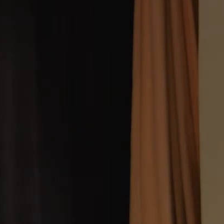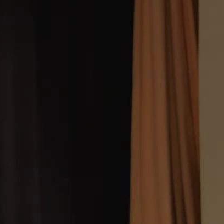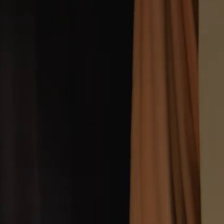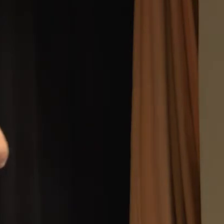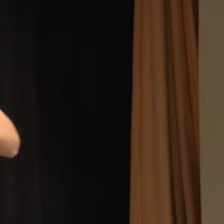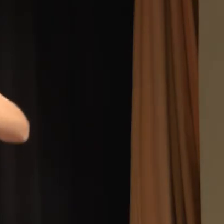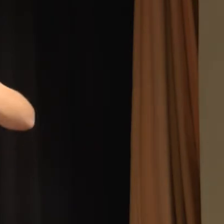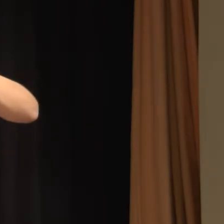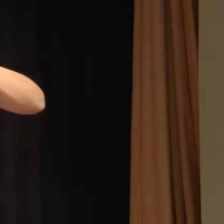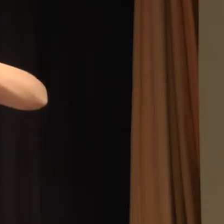Fiz pós em São Paulo.